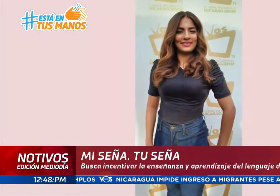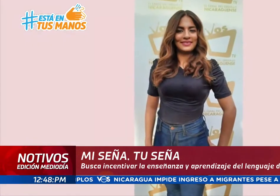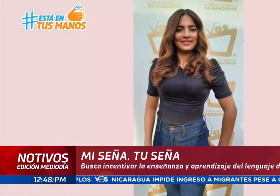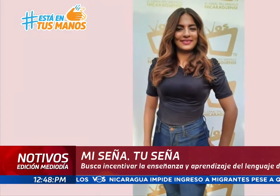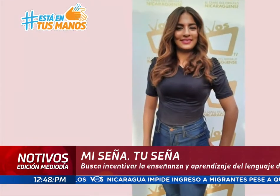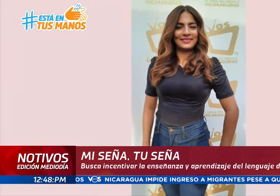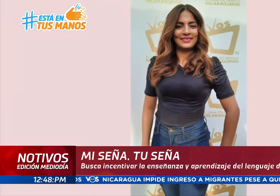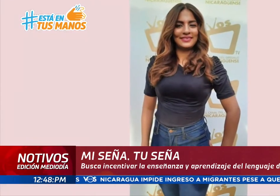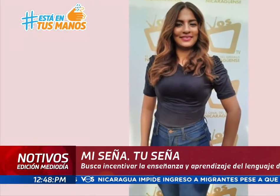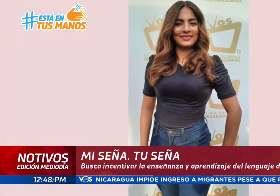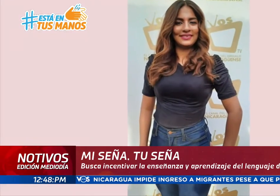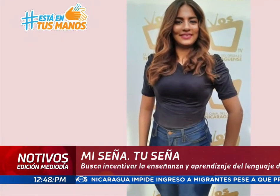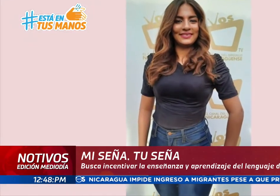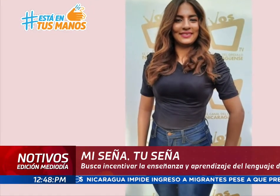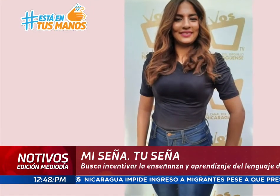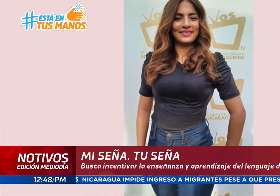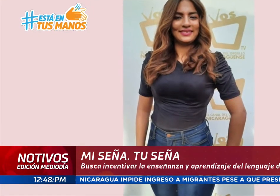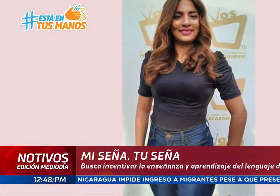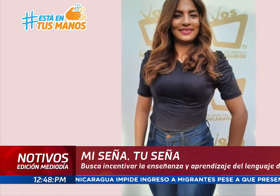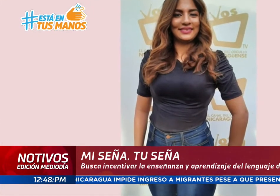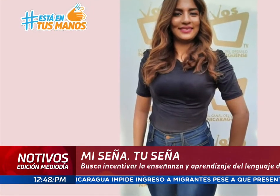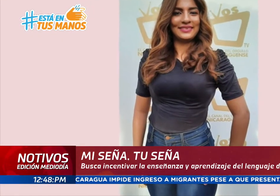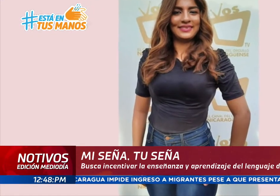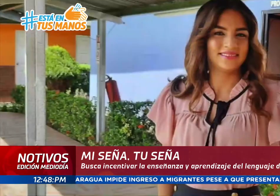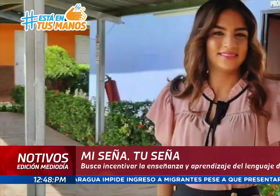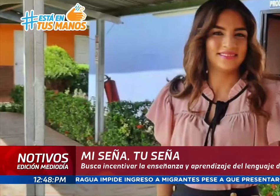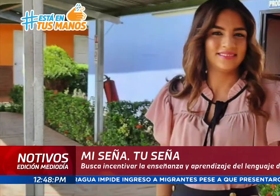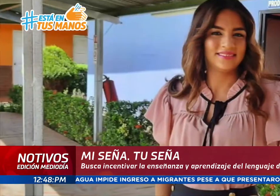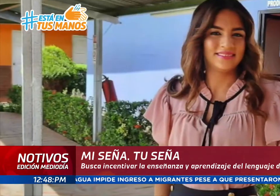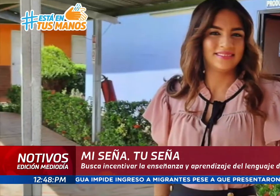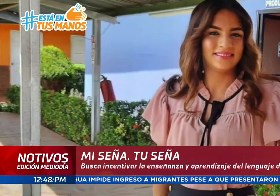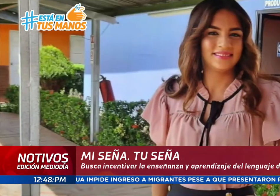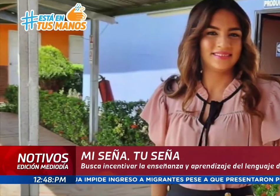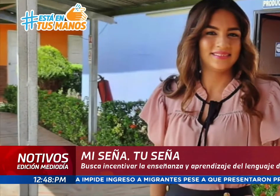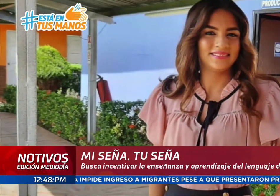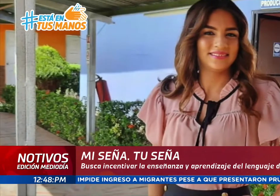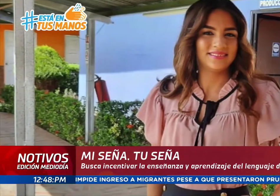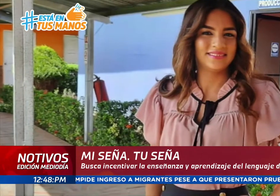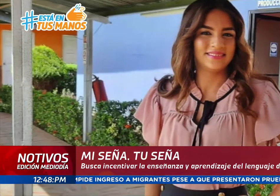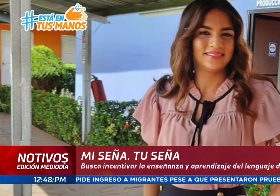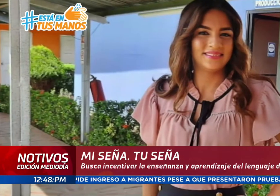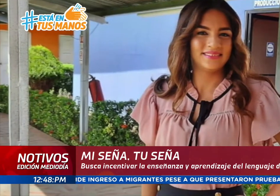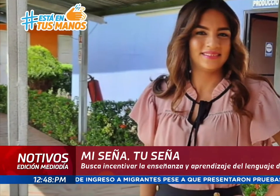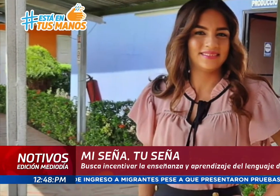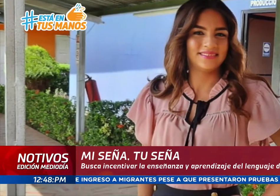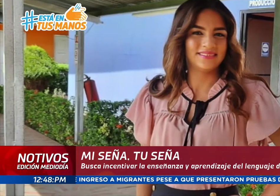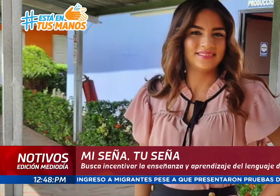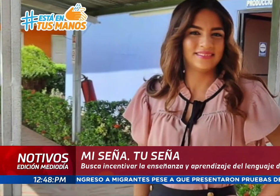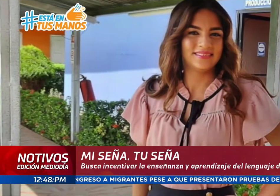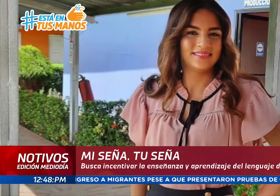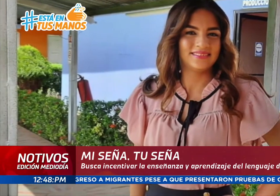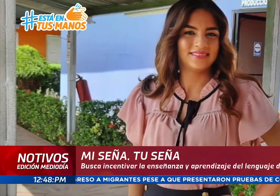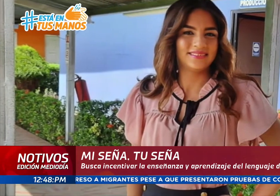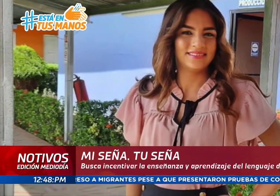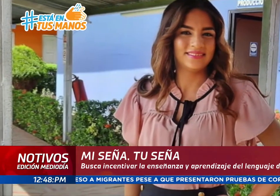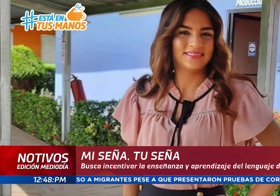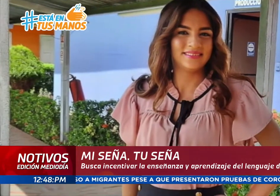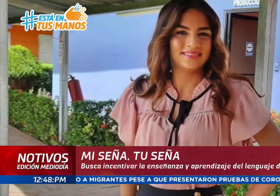ingresar a una escuela, entonces, este programa va a hacer como una experiencia para las